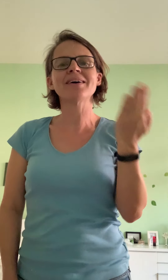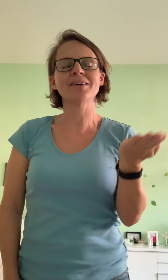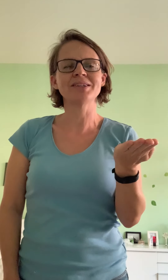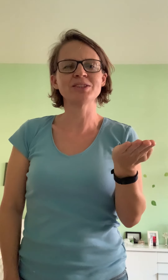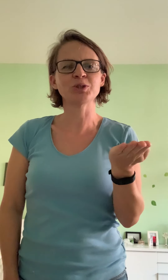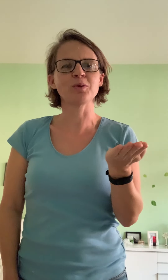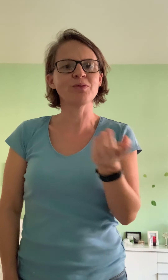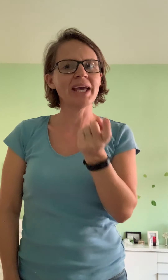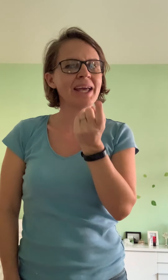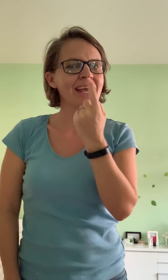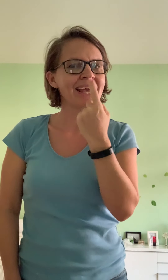Je refais.